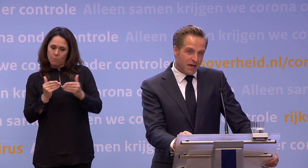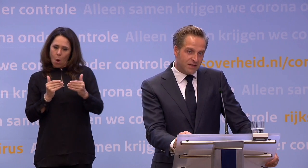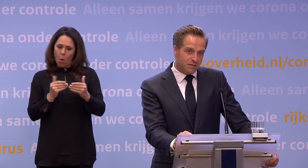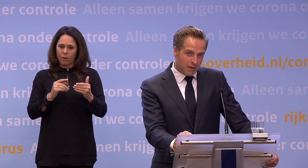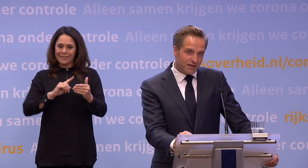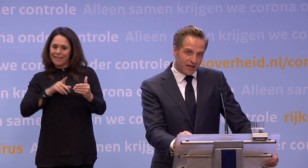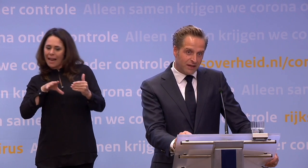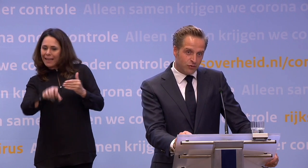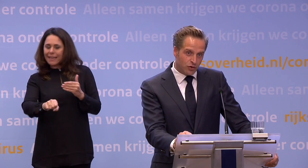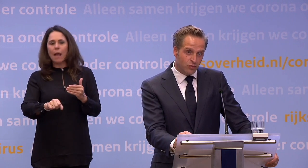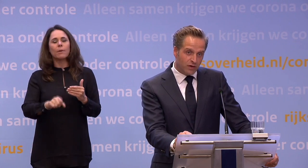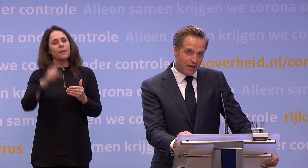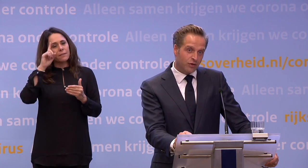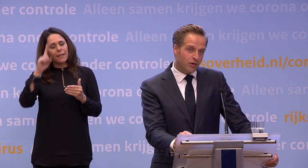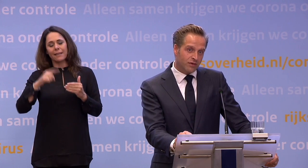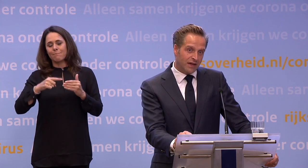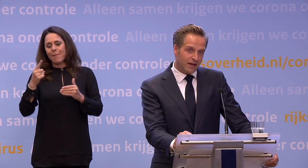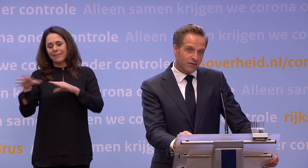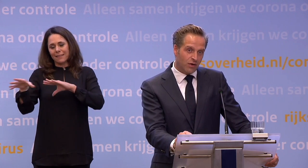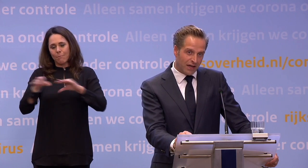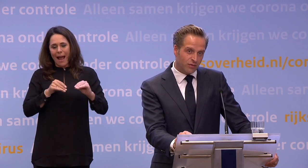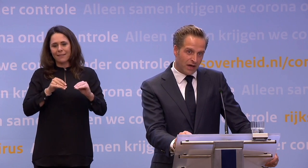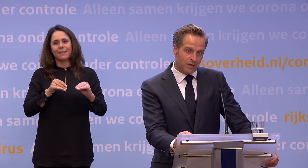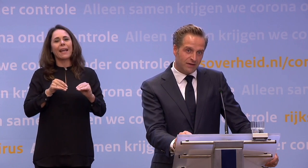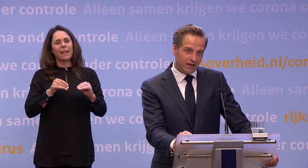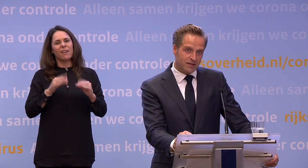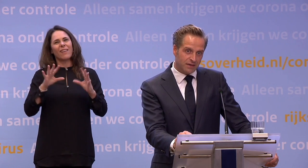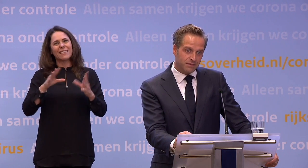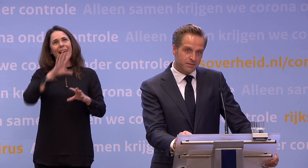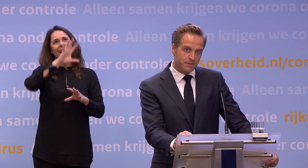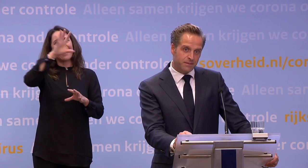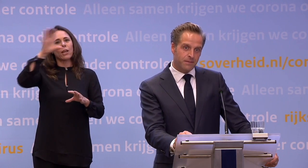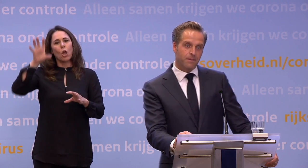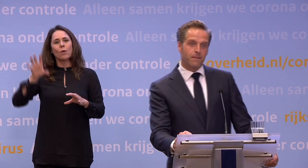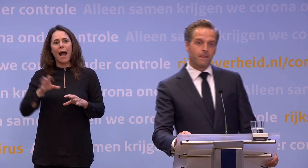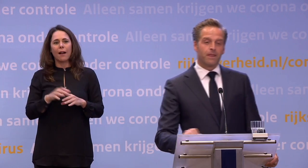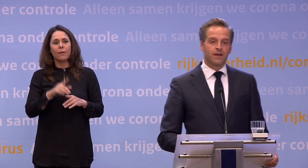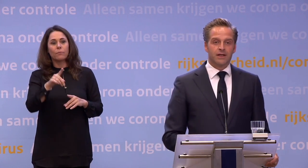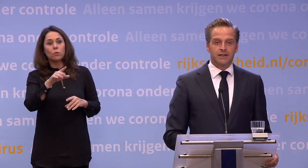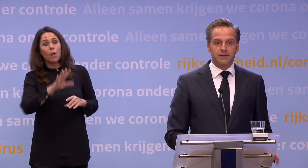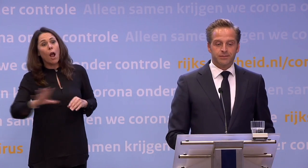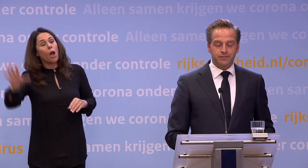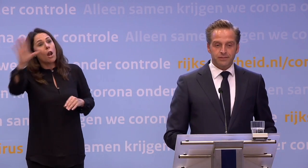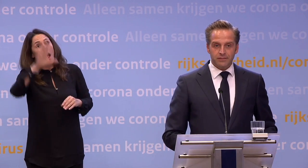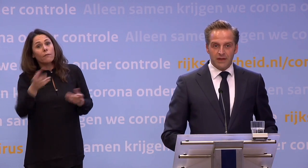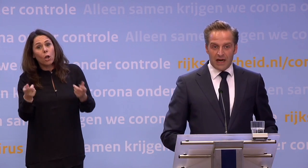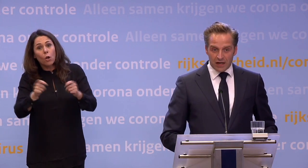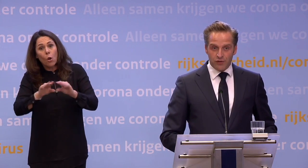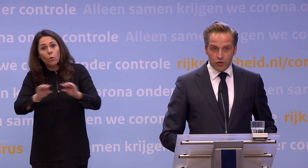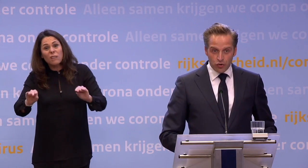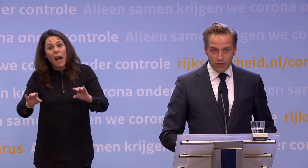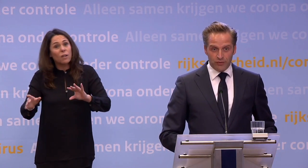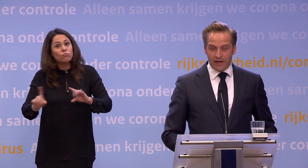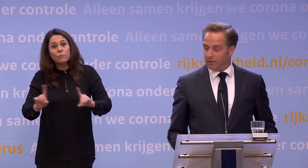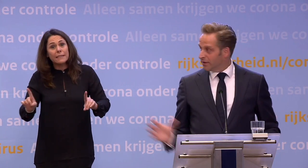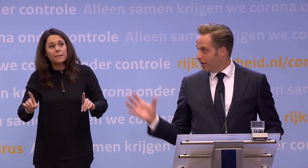eigenlijk de meeste maatregelen die we zullen moeten nemen de komende tijd... ...echt gewoon regionale maatregelen zijn. Dus dan is een landelijke lockdown heel onwaarschijnlijk, als ik u zo hoor. Ja,